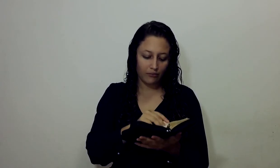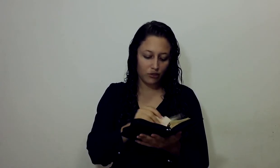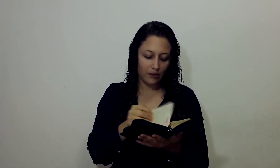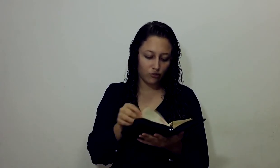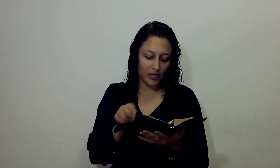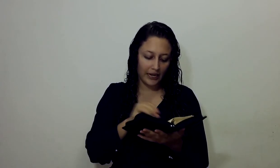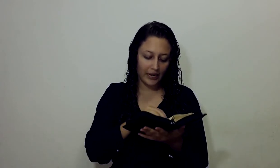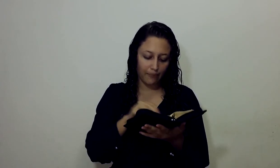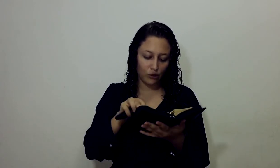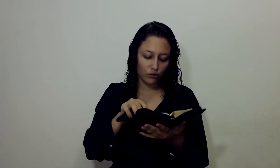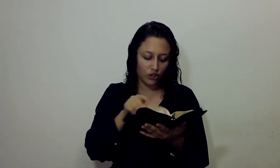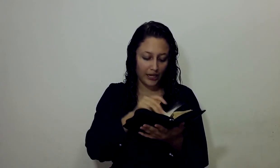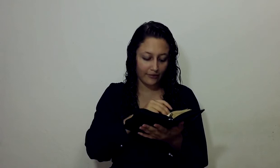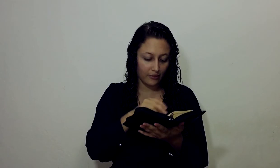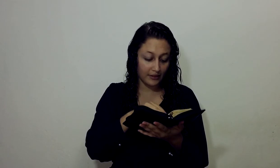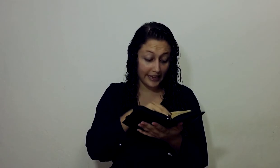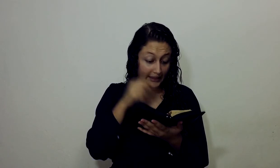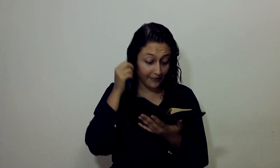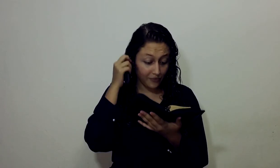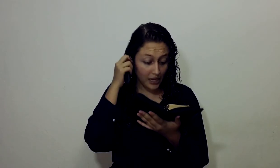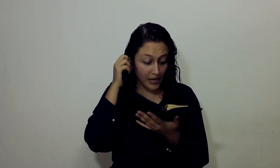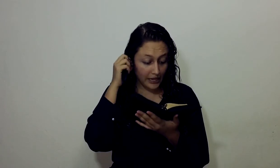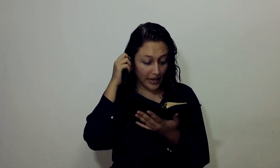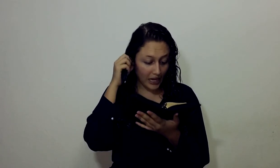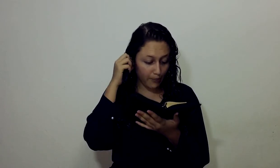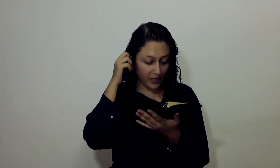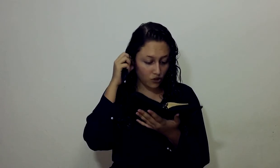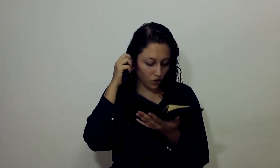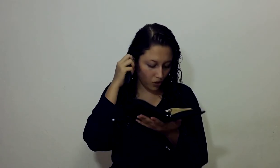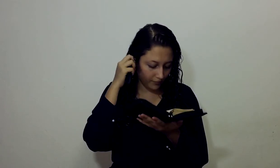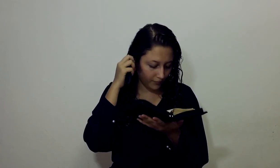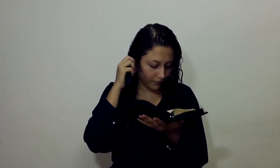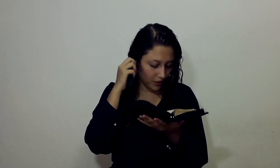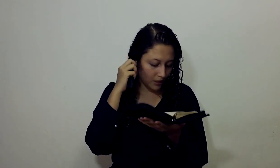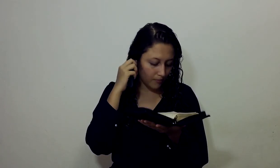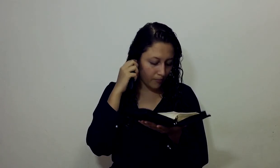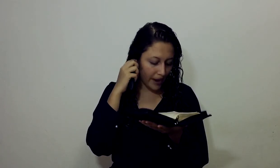Vamos a buscar El capítulo Siete Y el verso